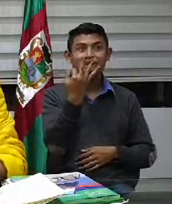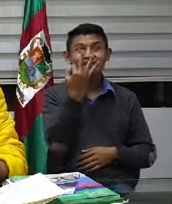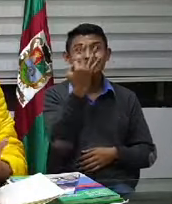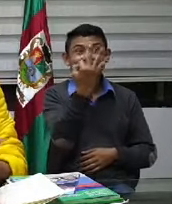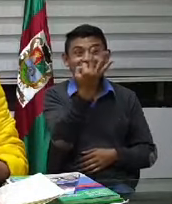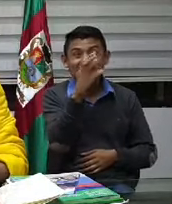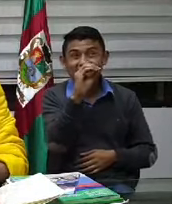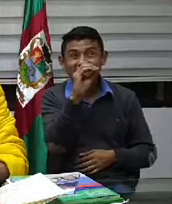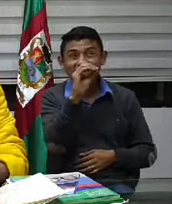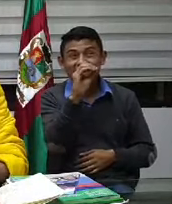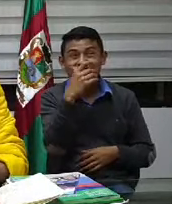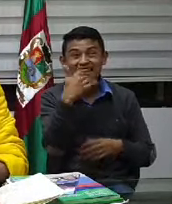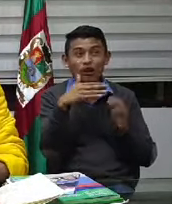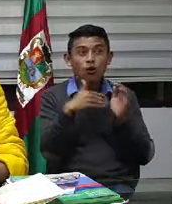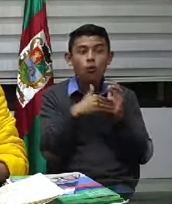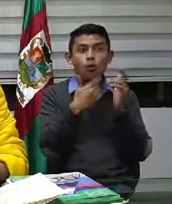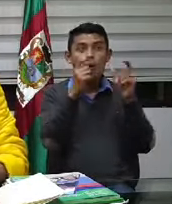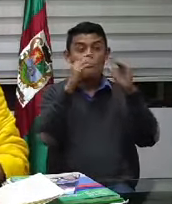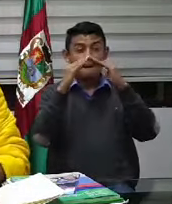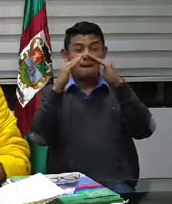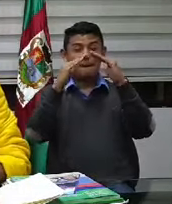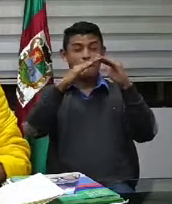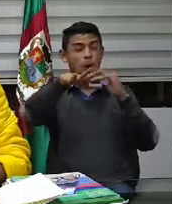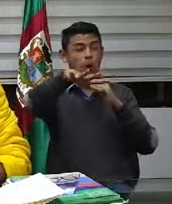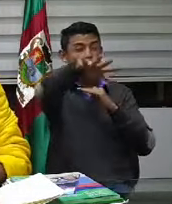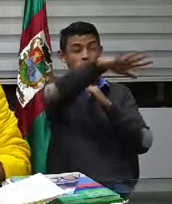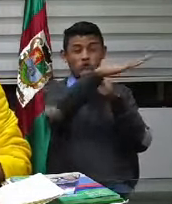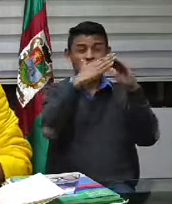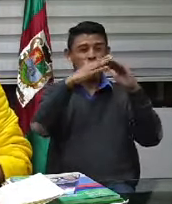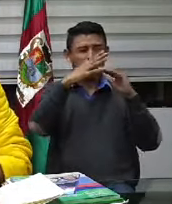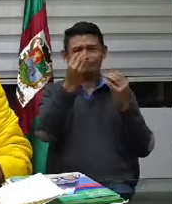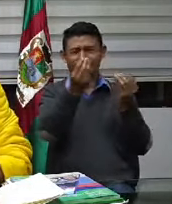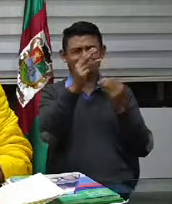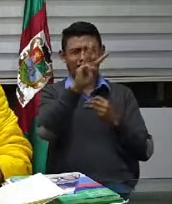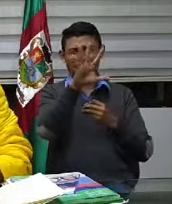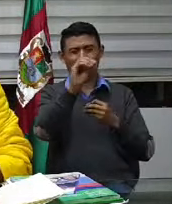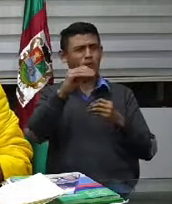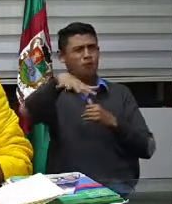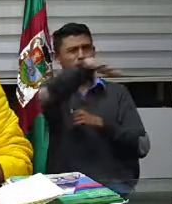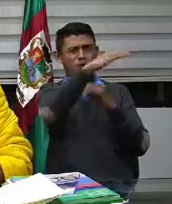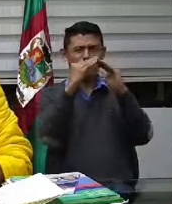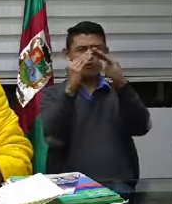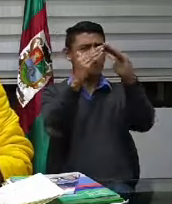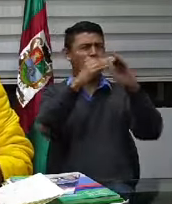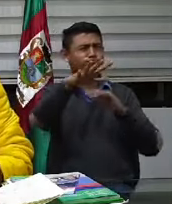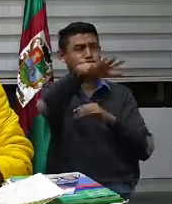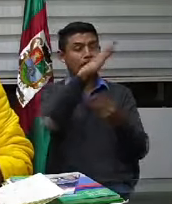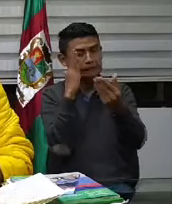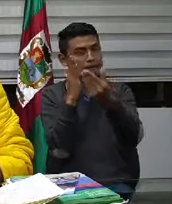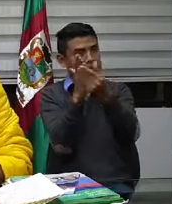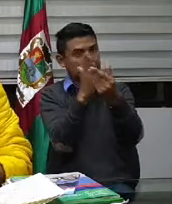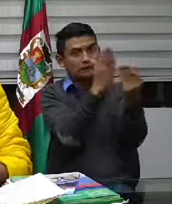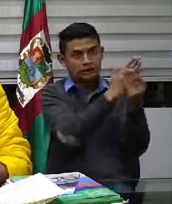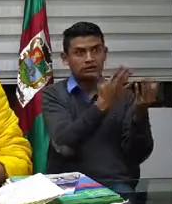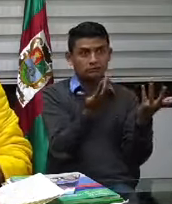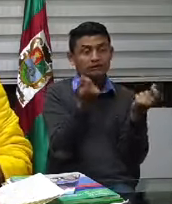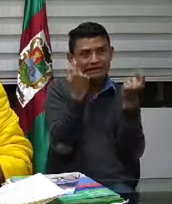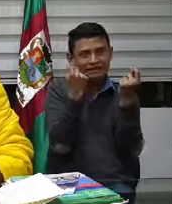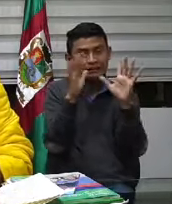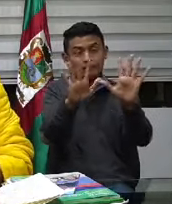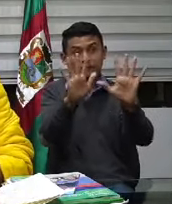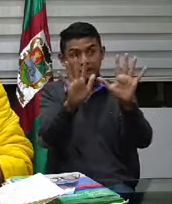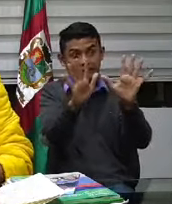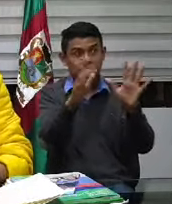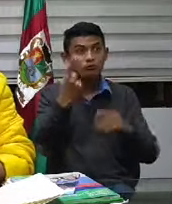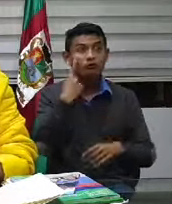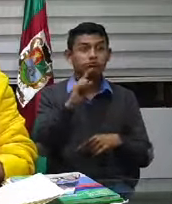todos yo sé que tampoco todo lo necesitan pero sí vamos y lo estamos haciendo por favor entiendan que esto no se puede hacer de un